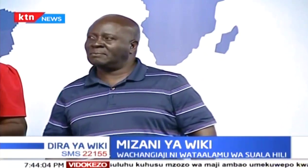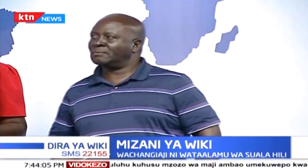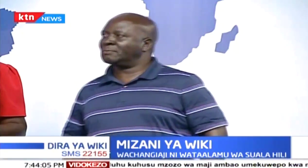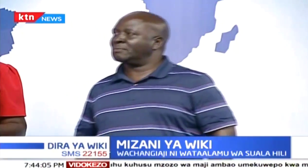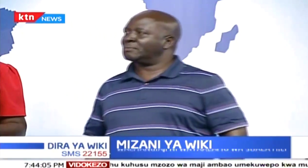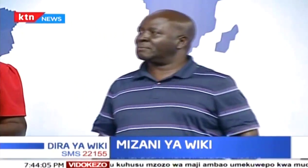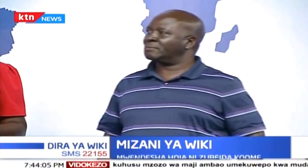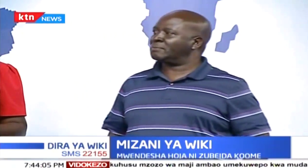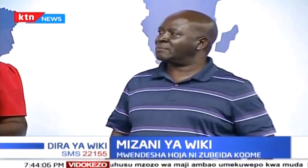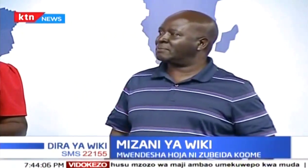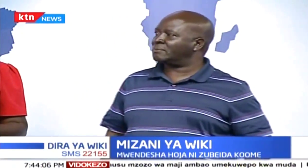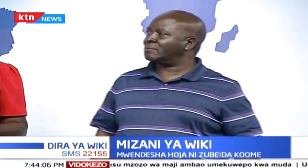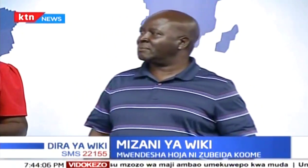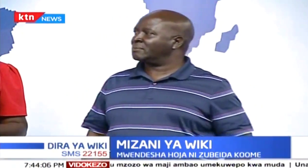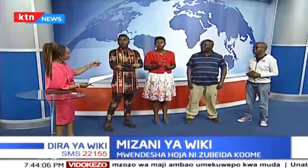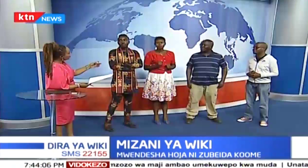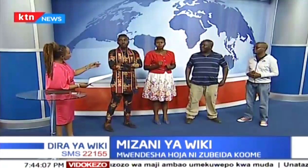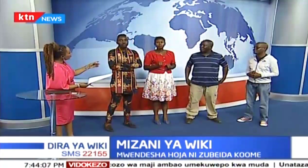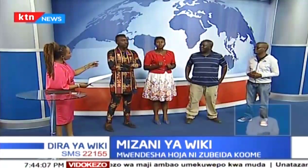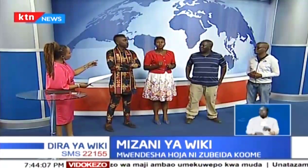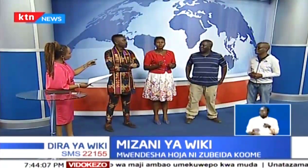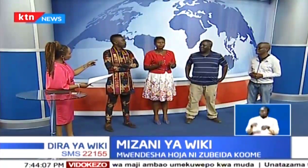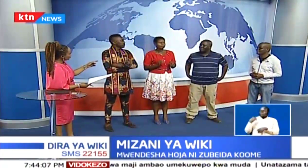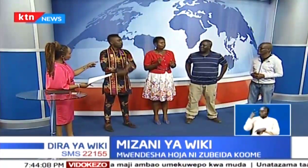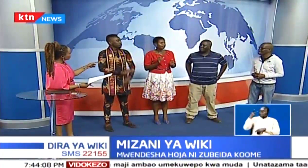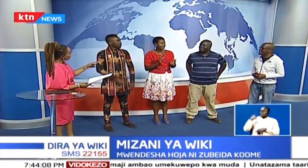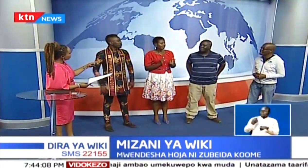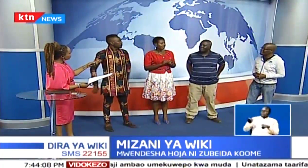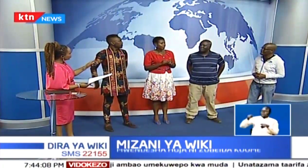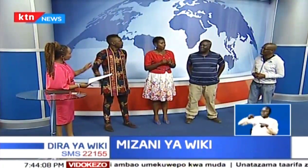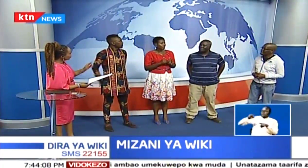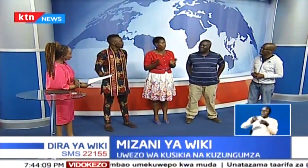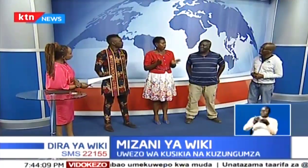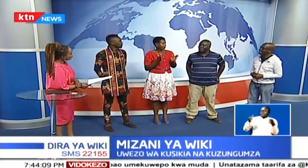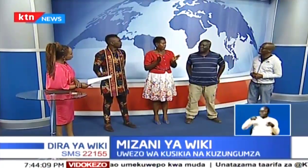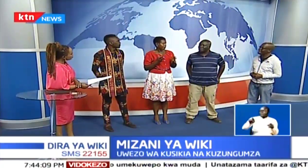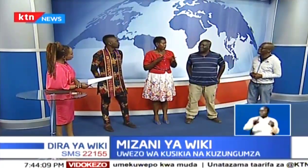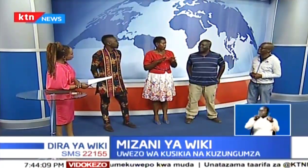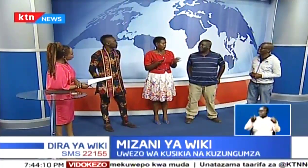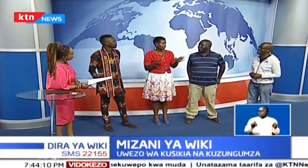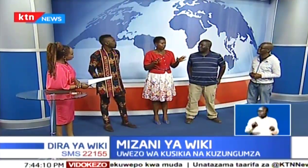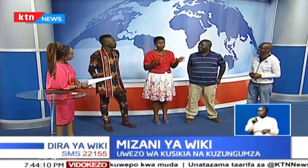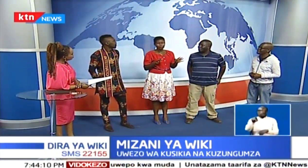haki yao. Na mpatrisha, ni meona ulitaka kuchangia katika hili suwala?